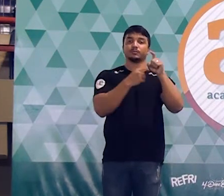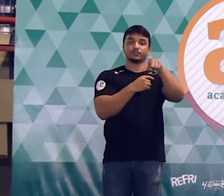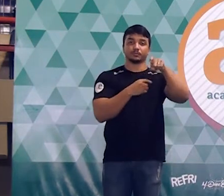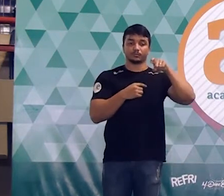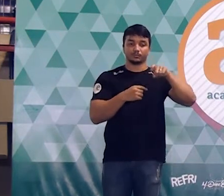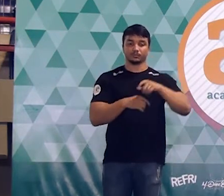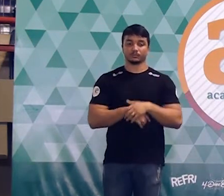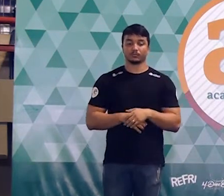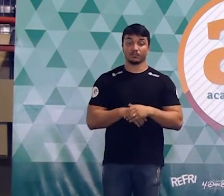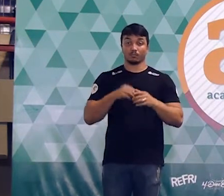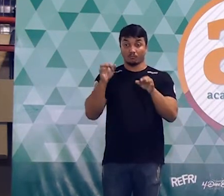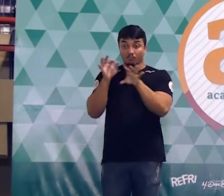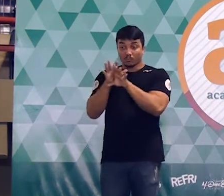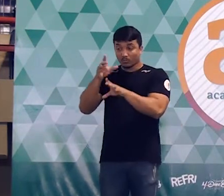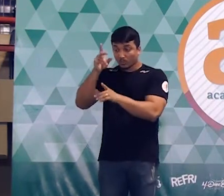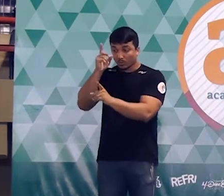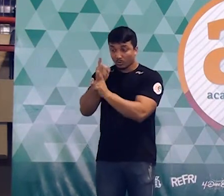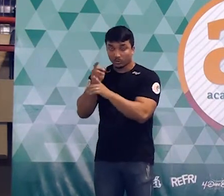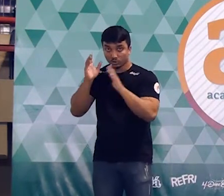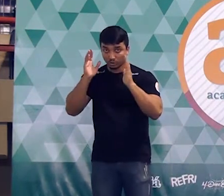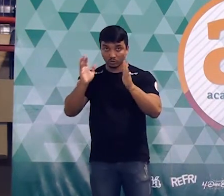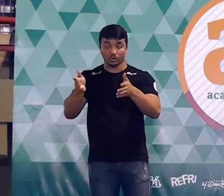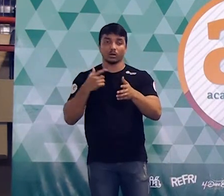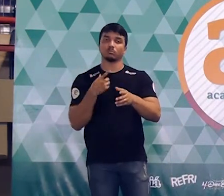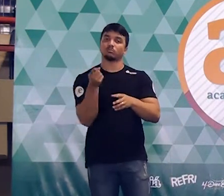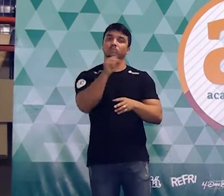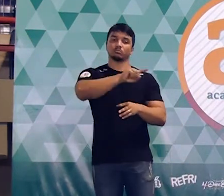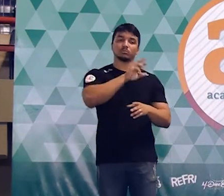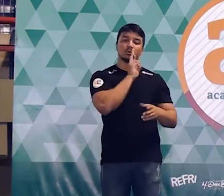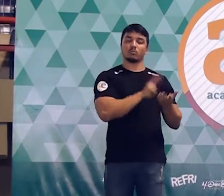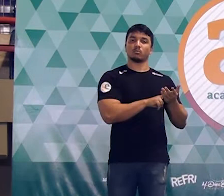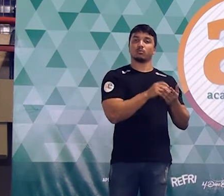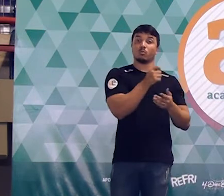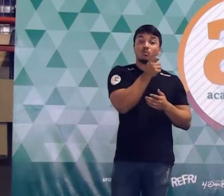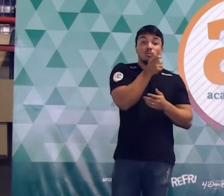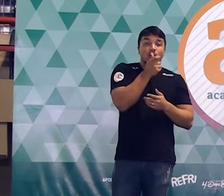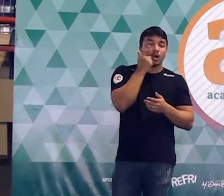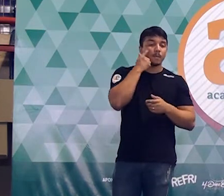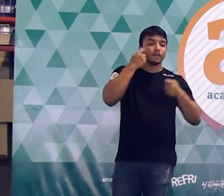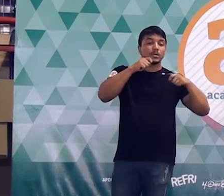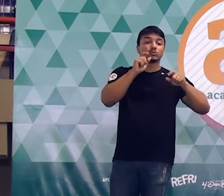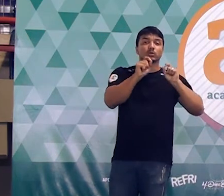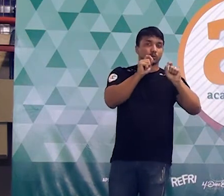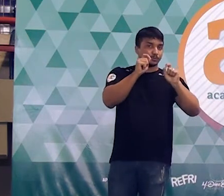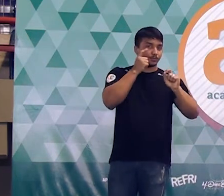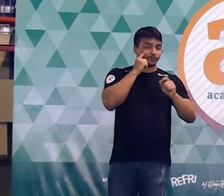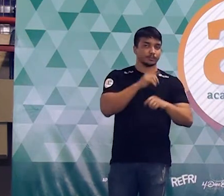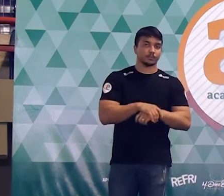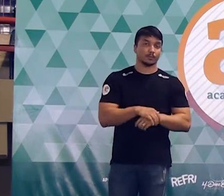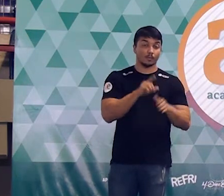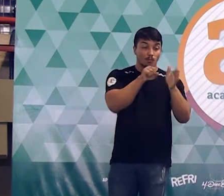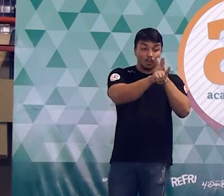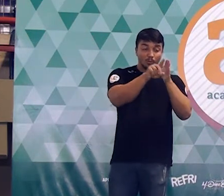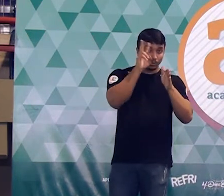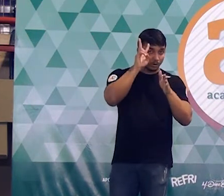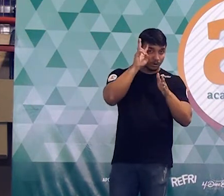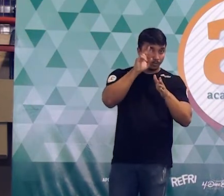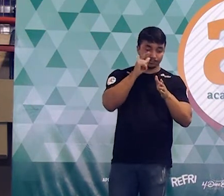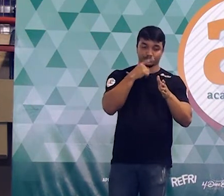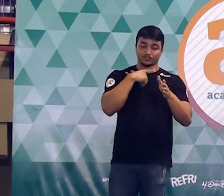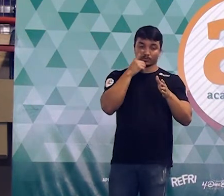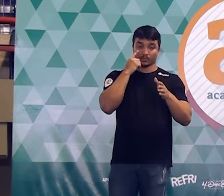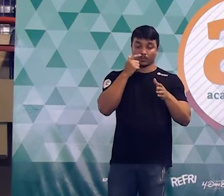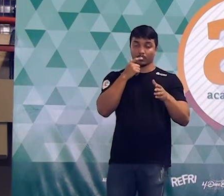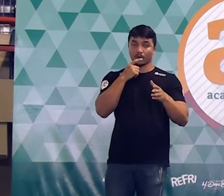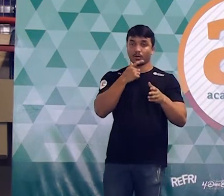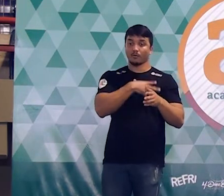esse resultado, aí a questão já tá praticamente resolvida já. O que é que o anunciado da questão pediu? Para satisfazer